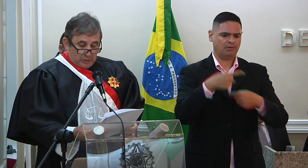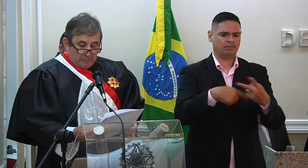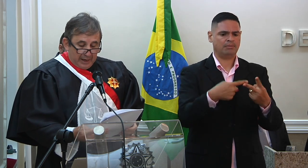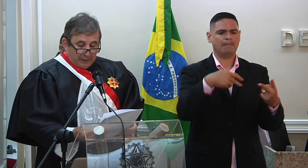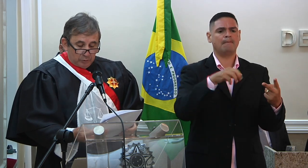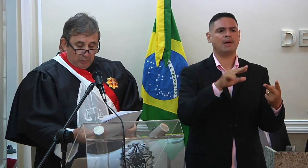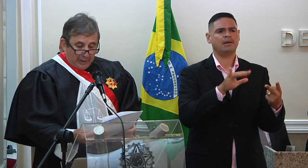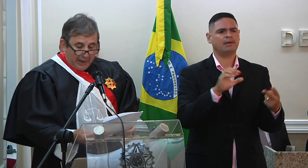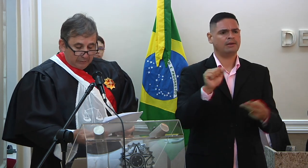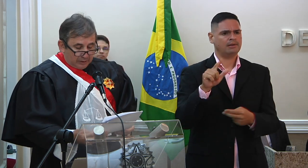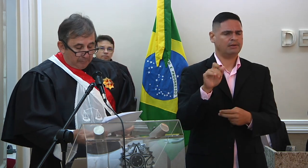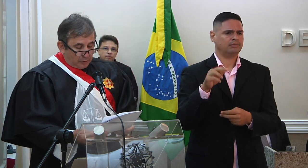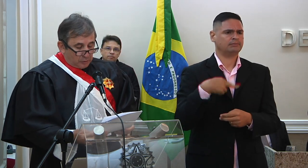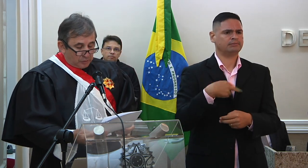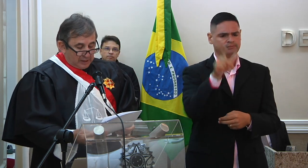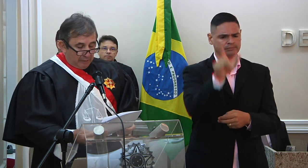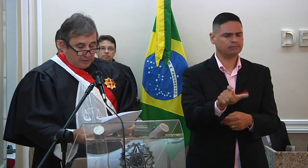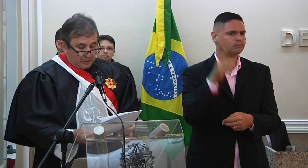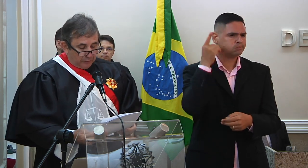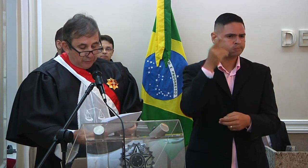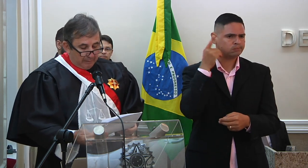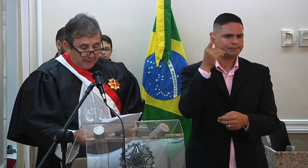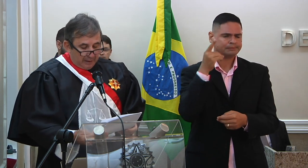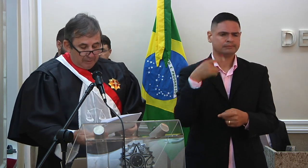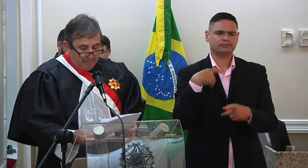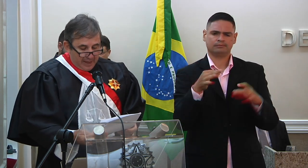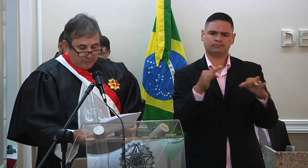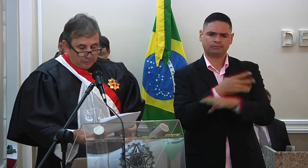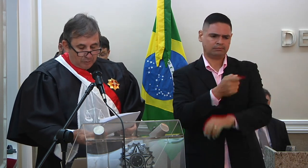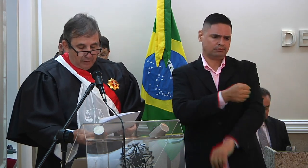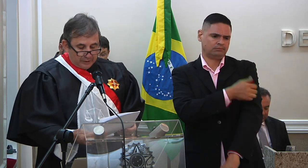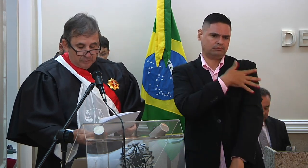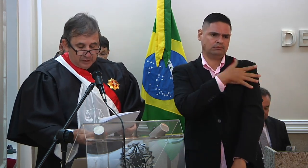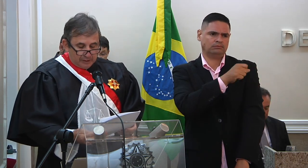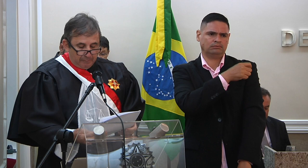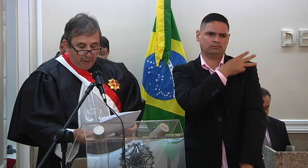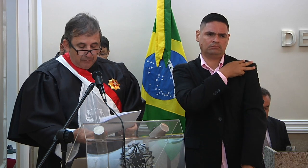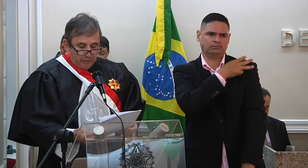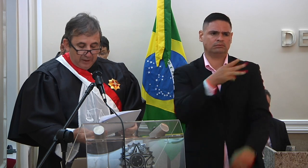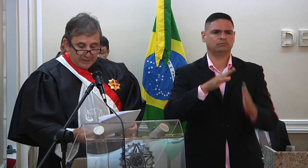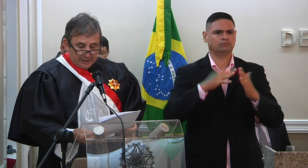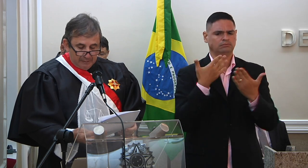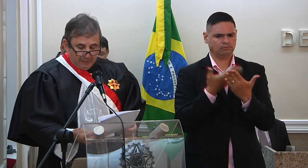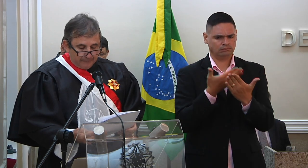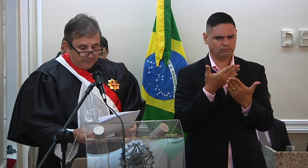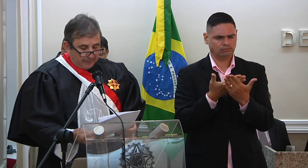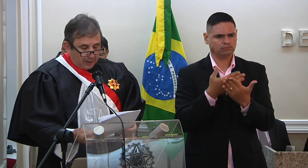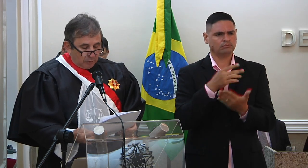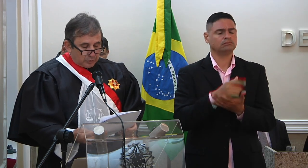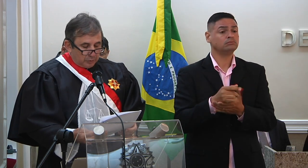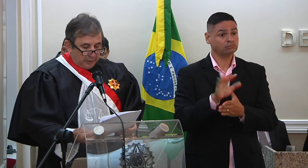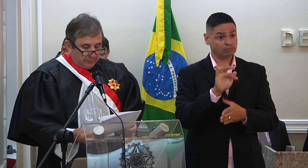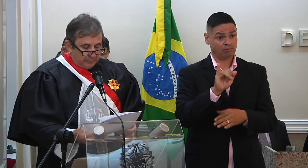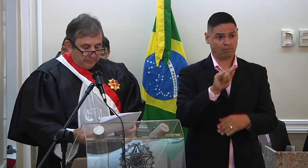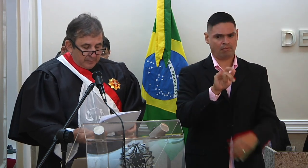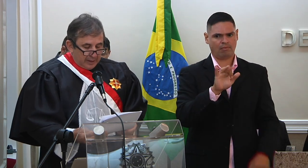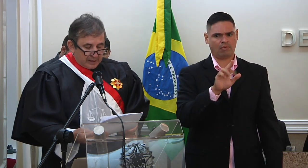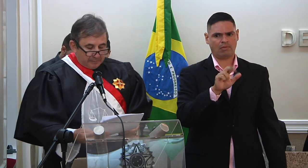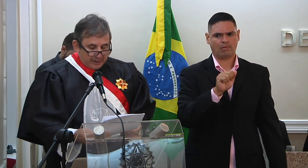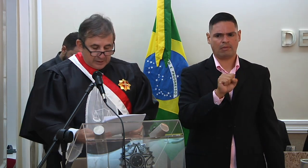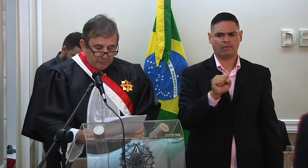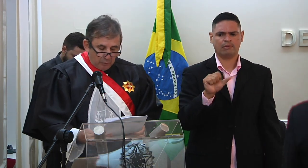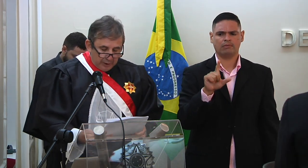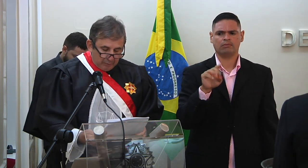O desembargador João Carlos, após cursar o ensino fundamental e médio no Colégio Municipal Vigueiras Lima, construiu